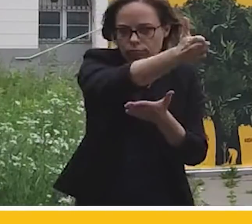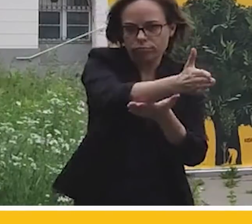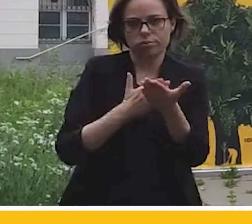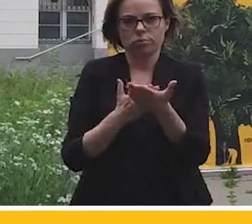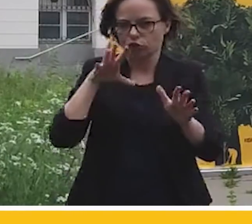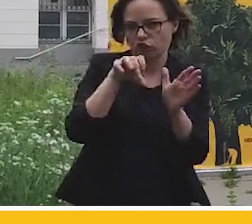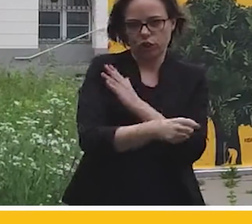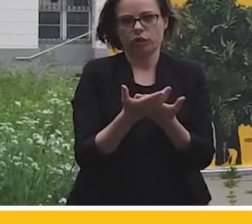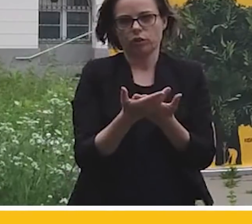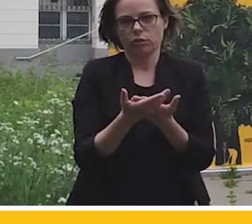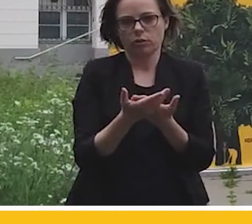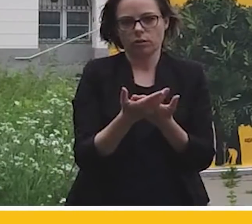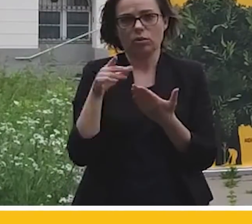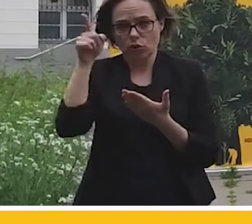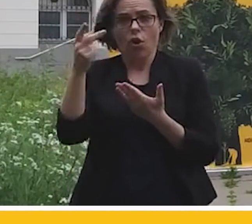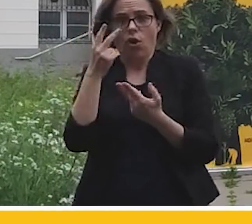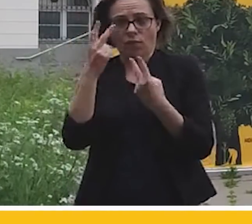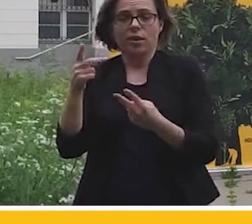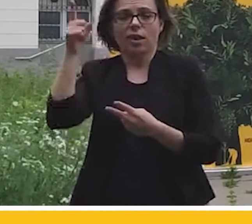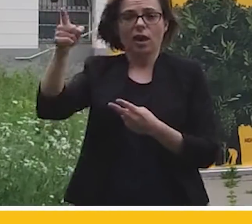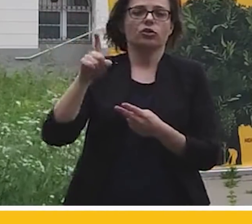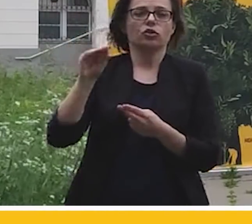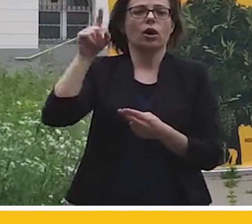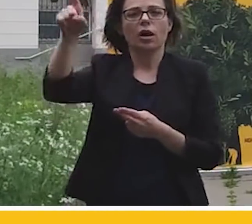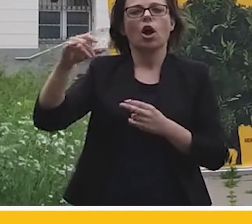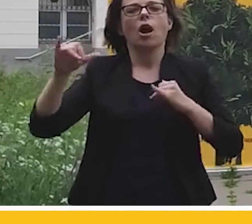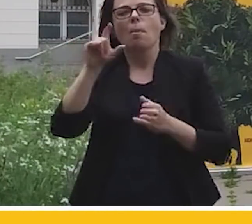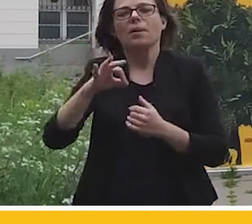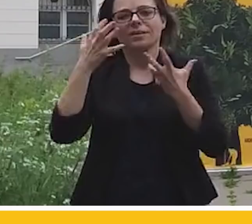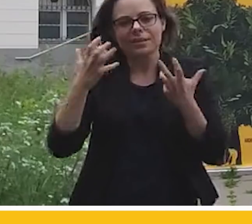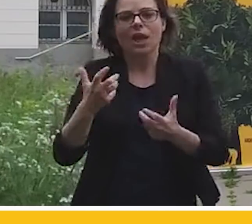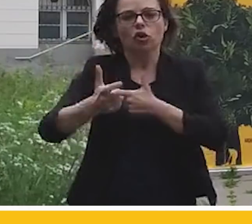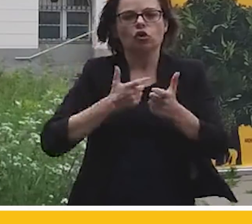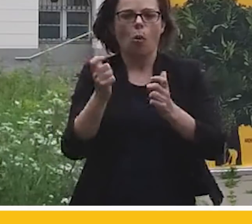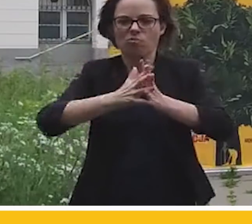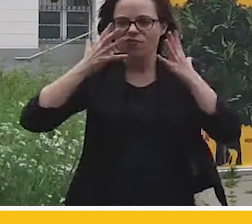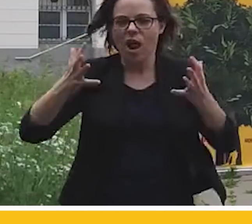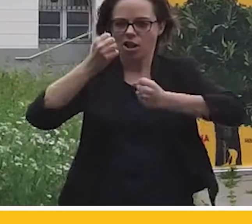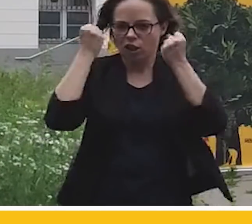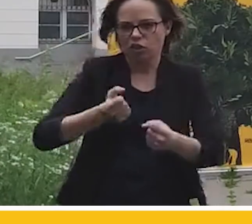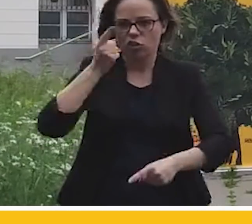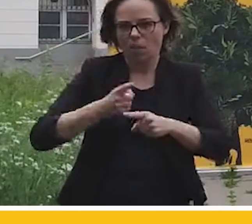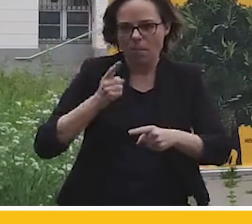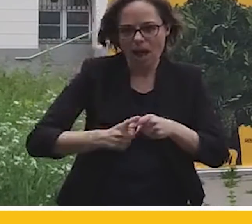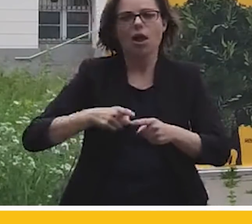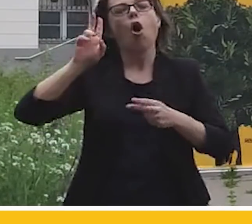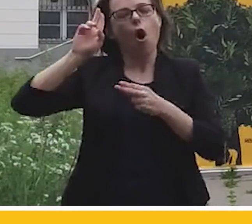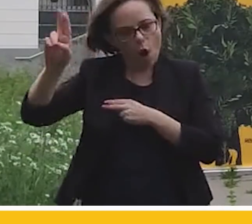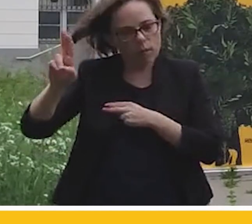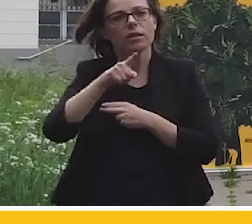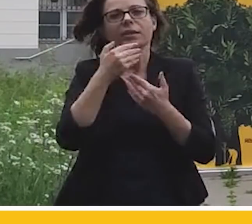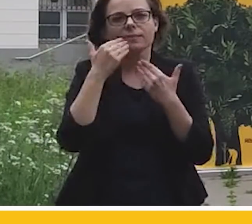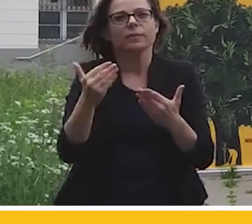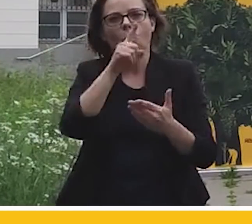rządzących. Jak zrobić coś wielkiego, ciężkiego, z metalu, żeby stało i obiecać to ludziom, żeby przeczołgać się przez próg